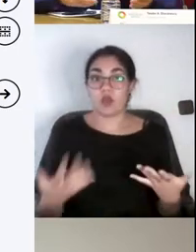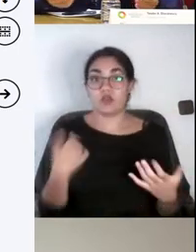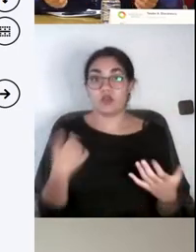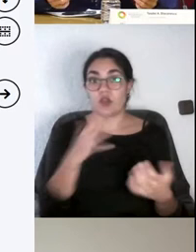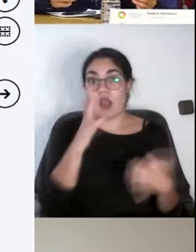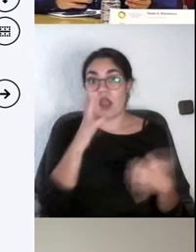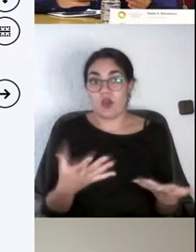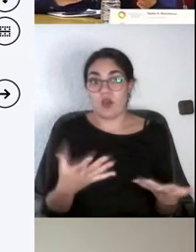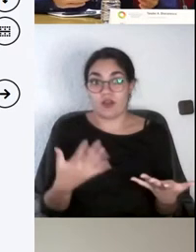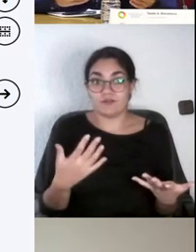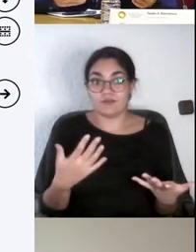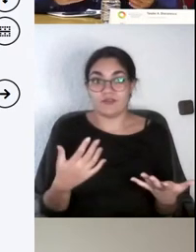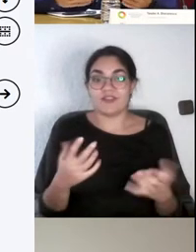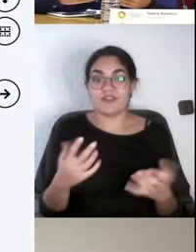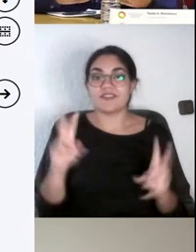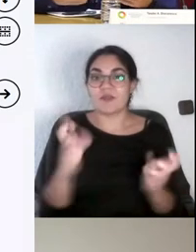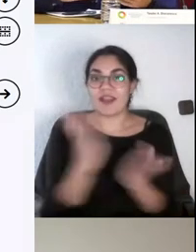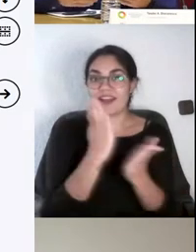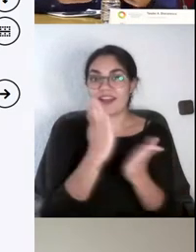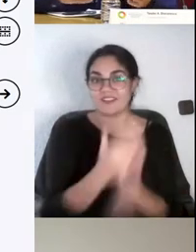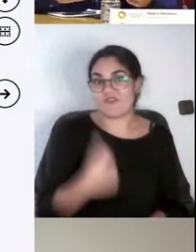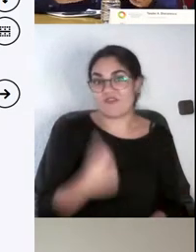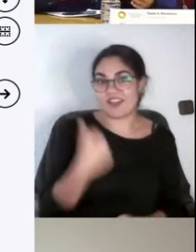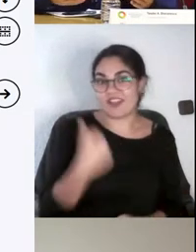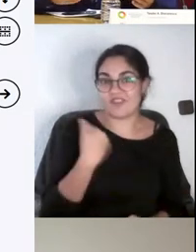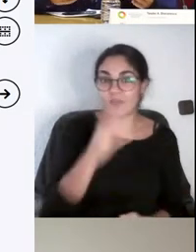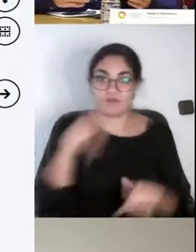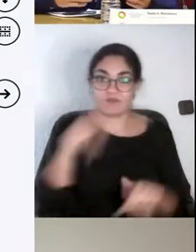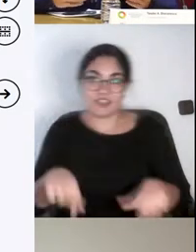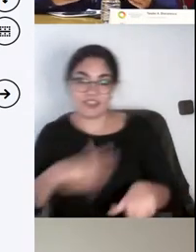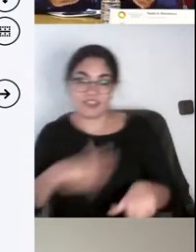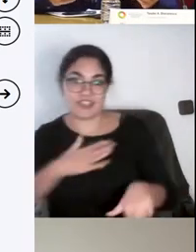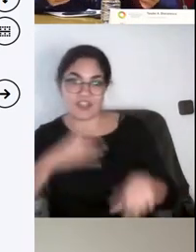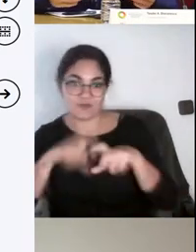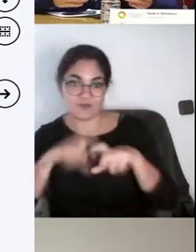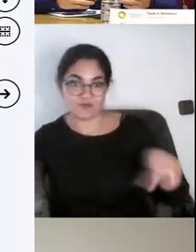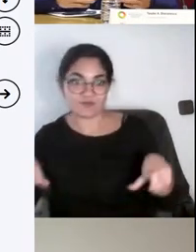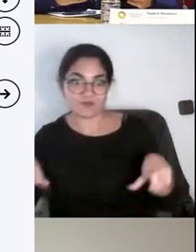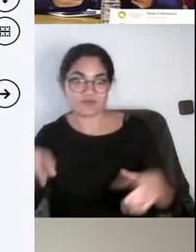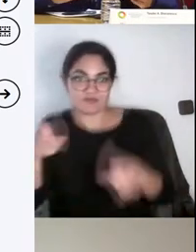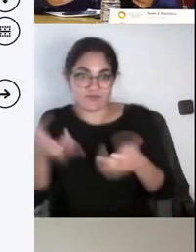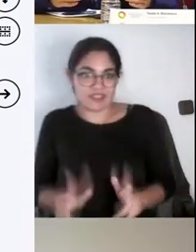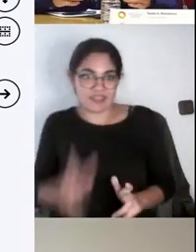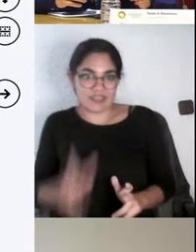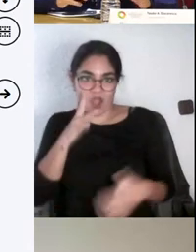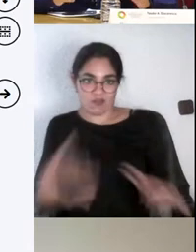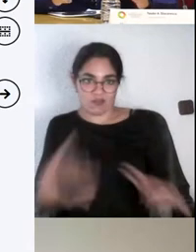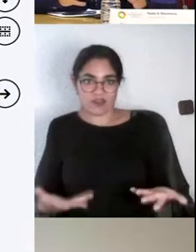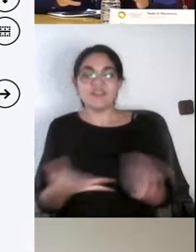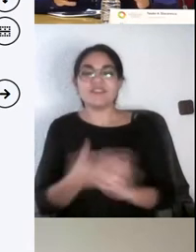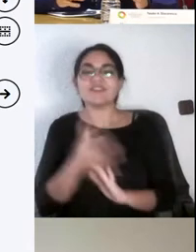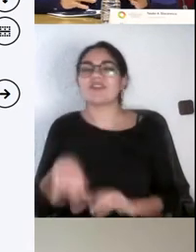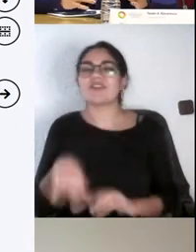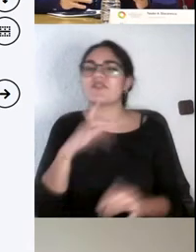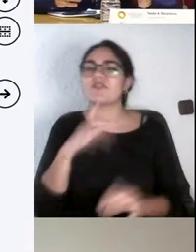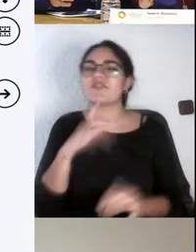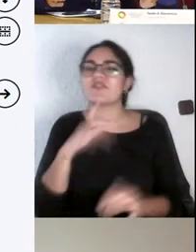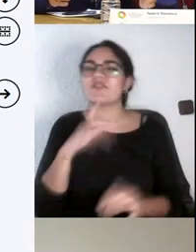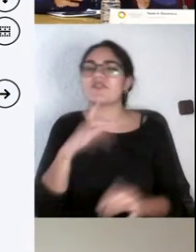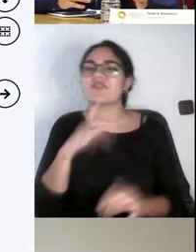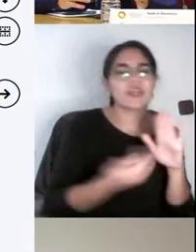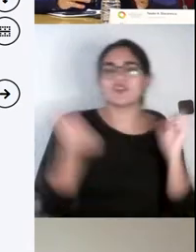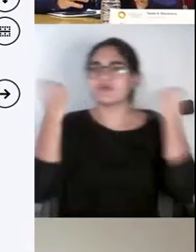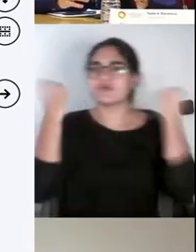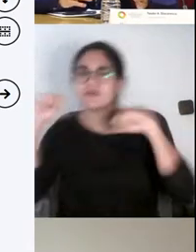por estar aquí. Te va a coincidir con clases, te va a coincidir con proyectos, te va a acabar